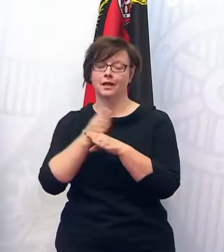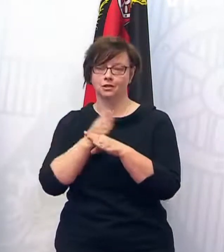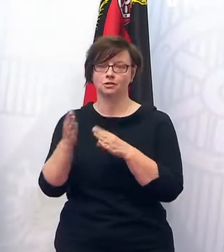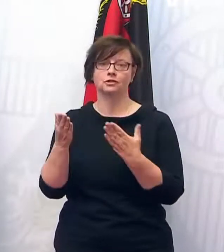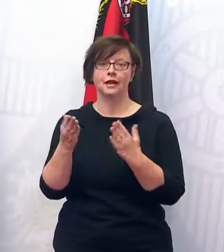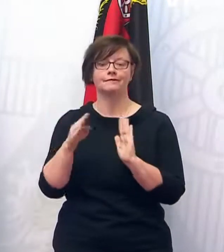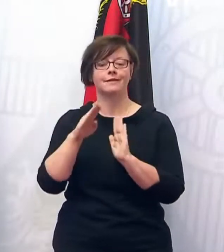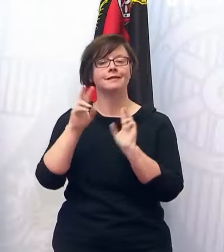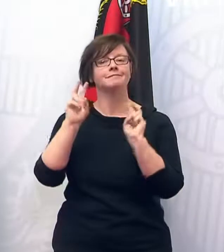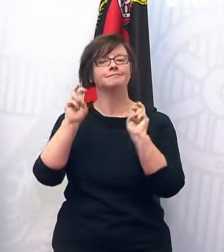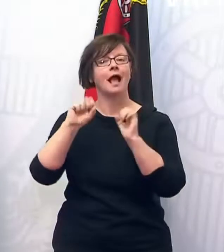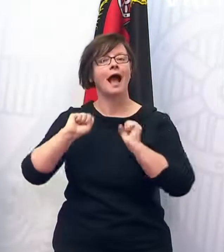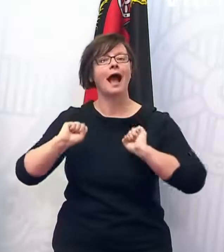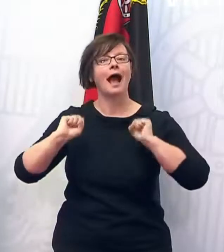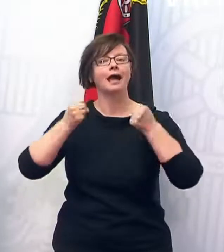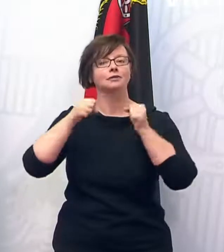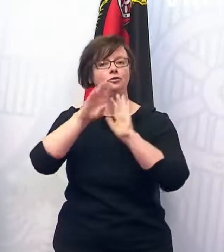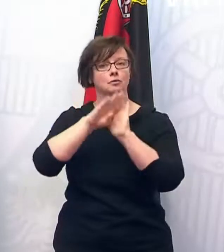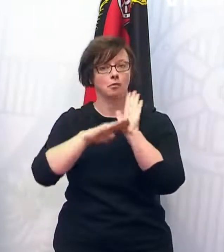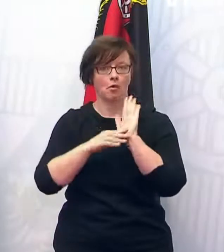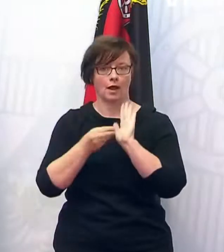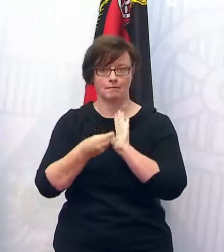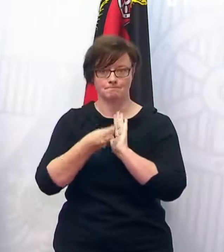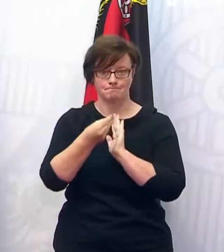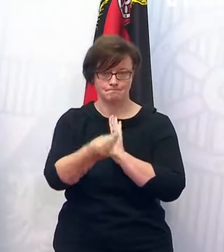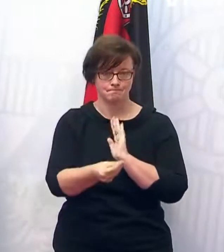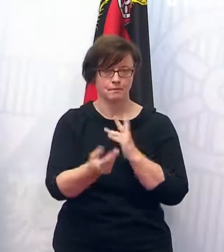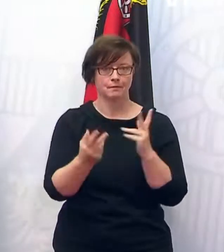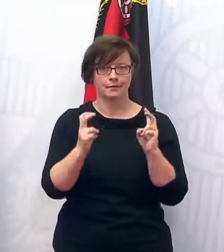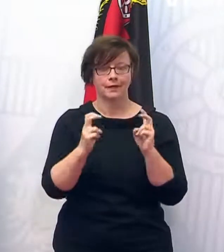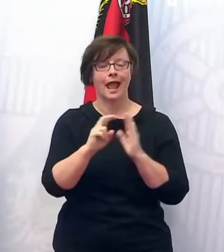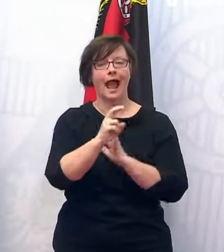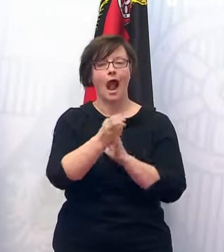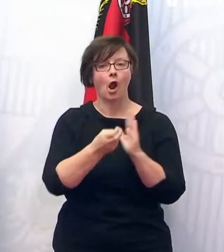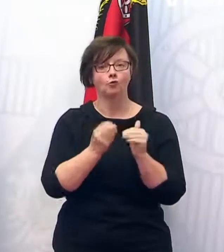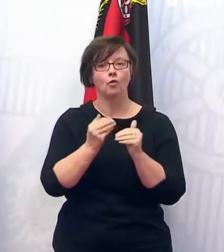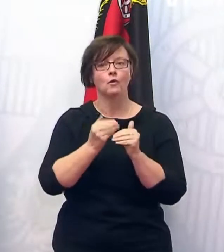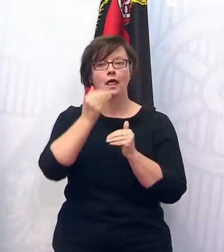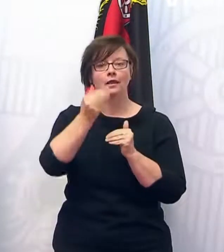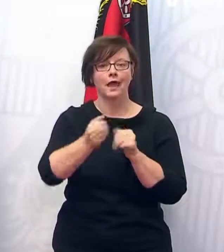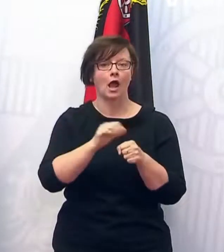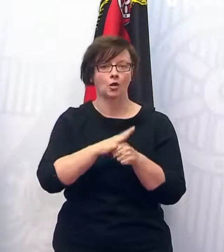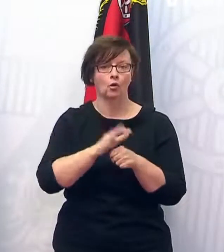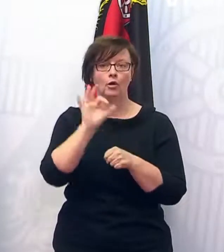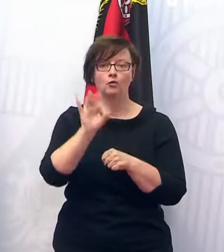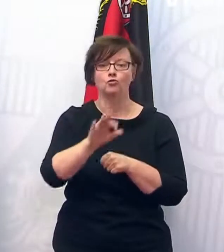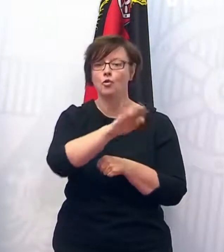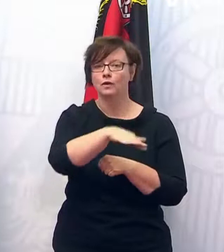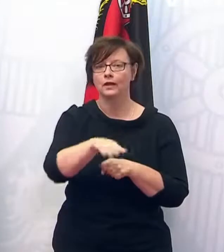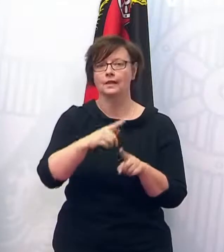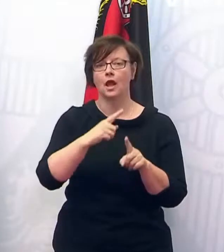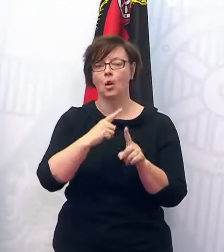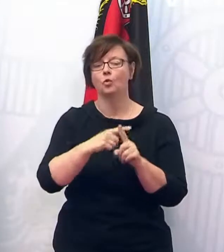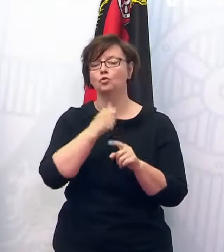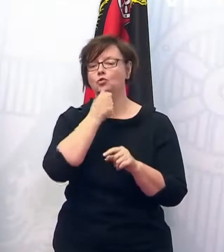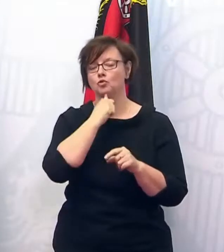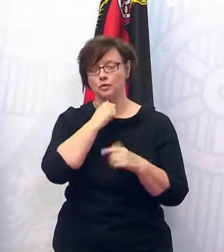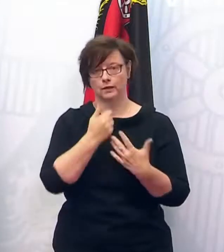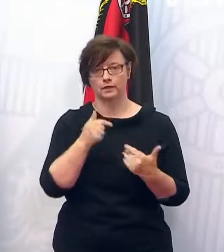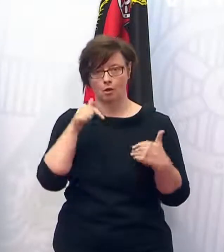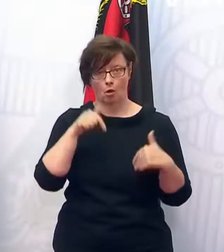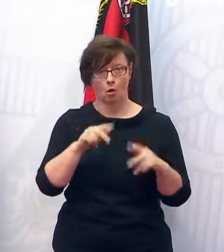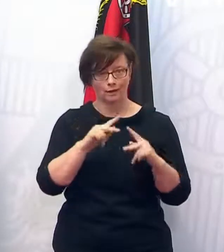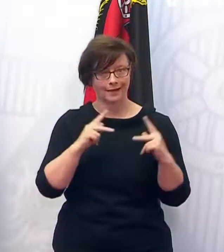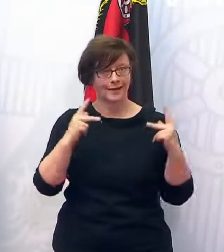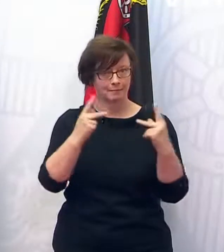ein Programm, ein Aktionsprogramm aufzulegen im Sinne von Aufholen nach Corona für Kinder und Jugendliche. Wir haben dazu heute im